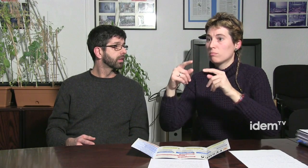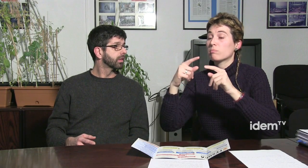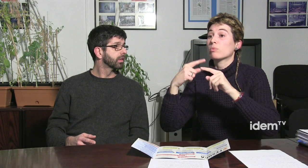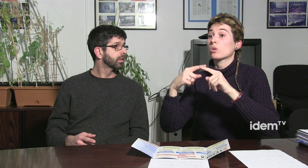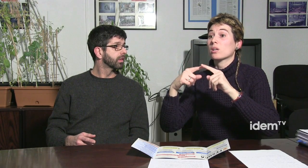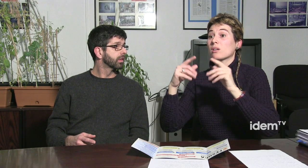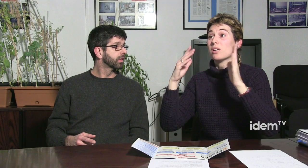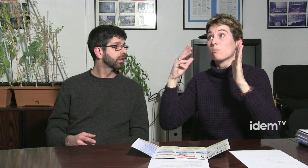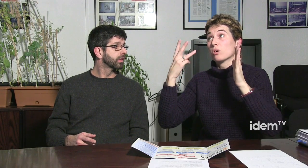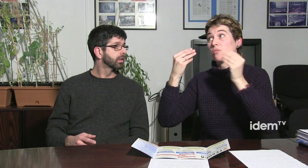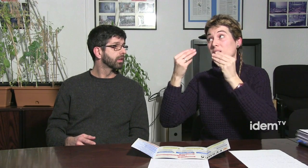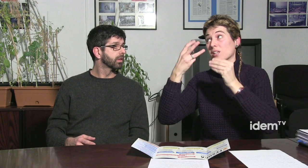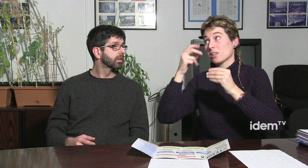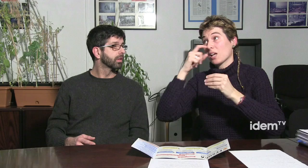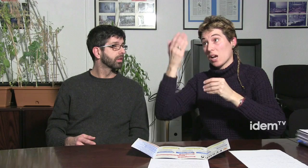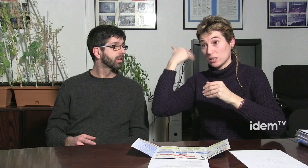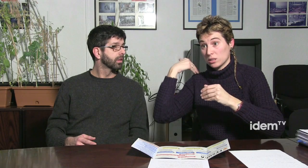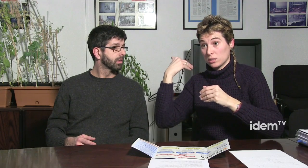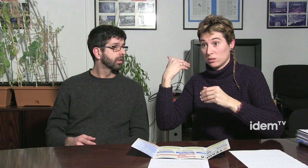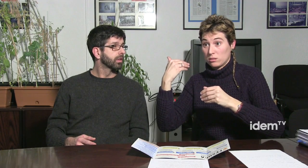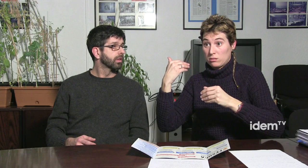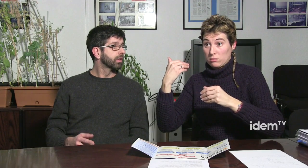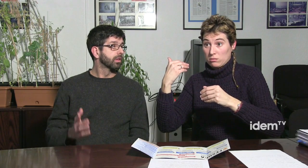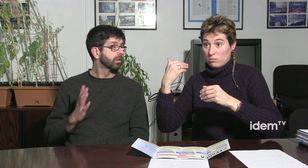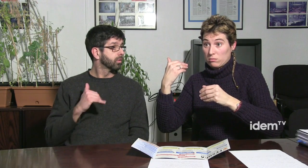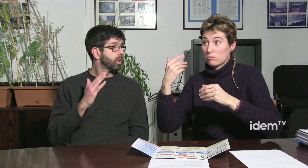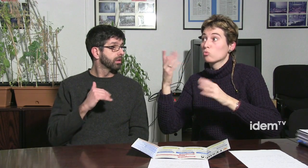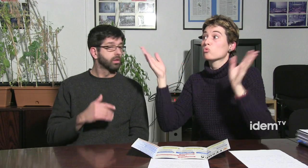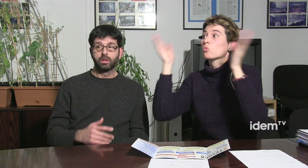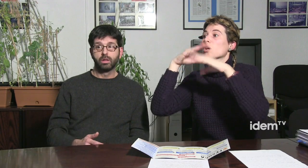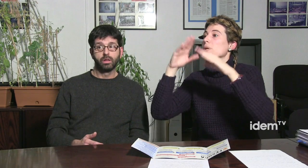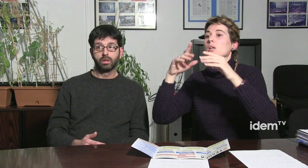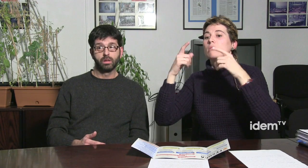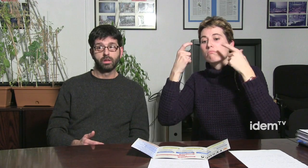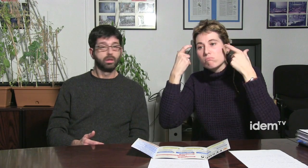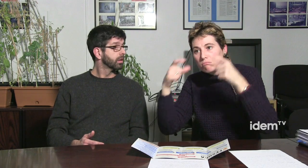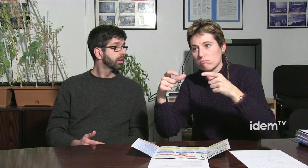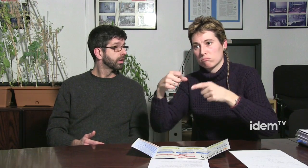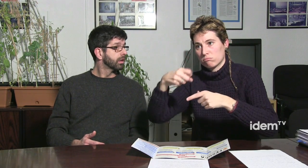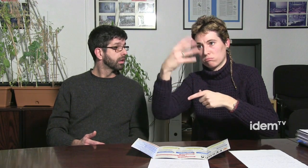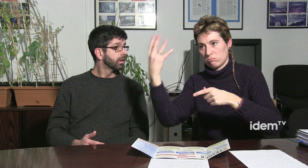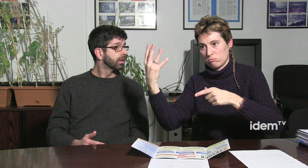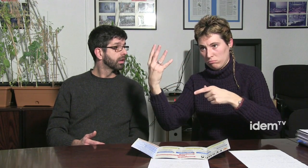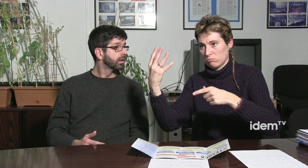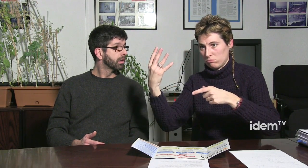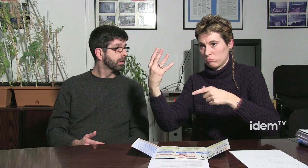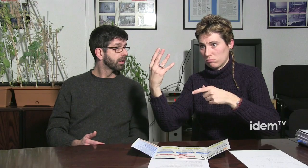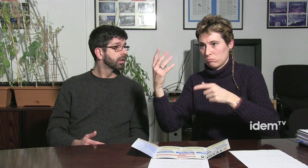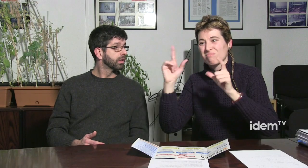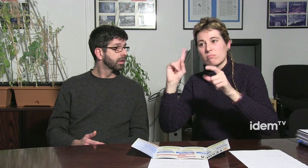com era en el passat, fa... Imagina't, fa 30 anys no hi havia, tampoc, no